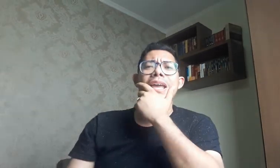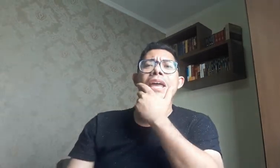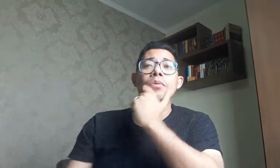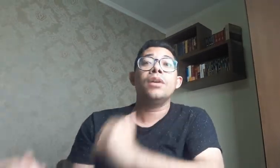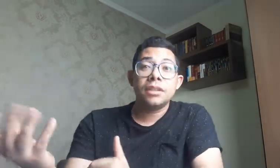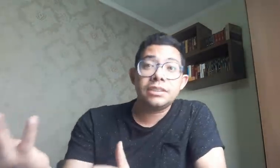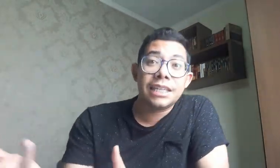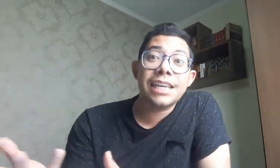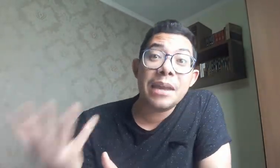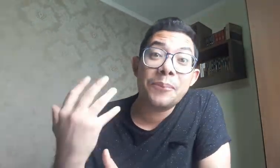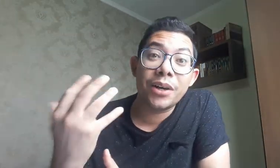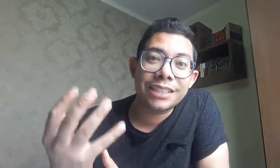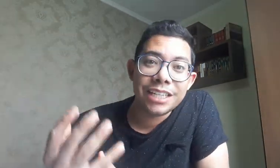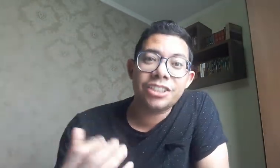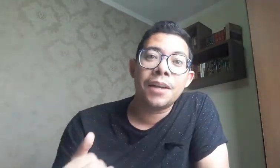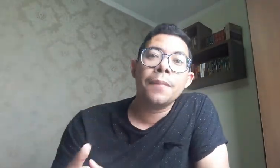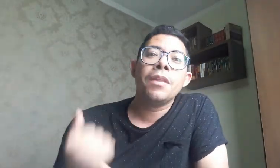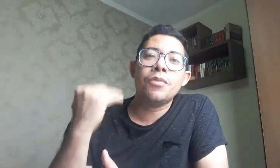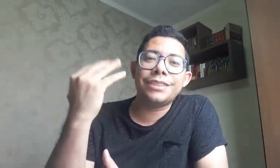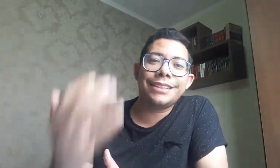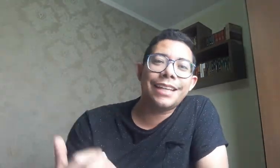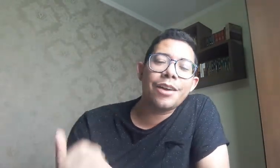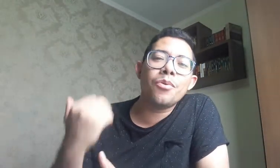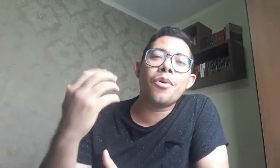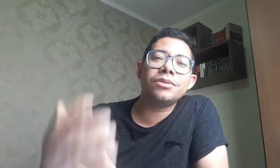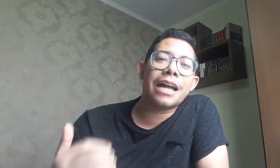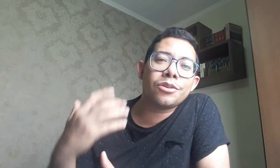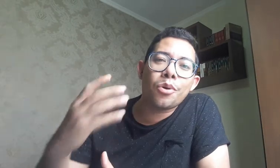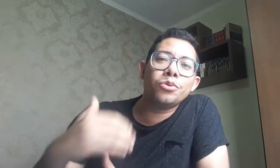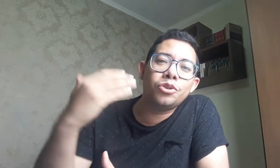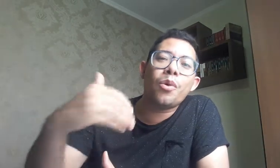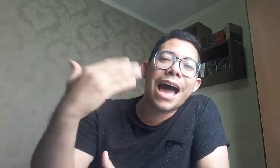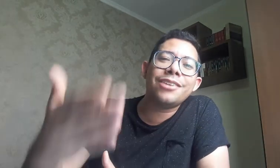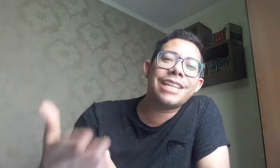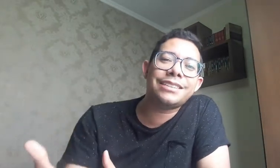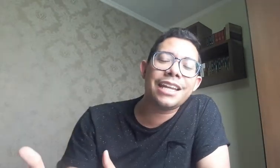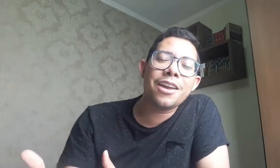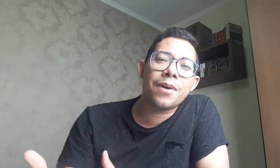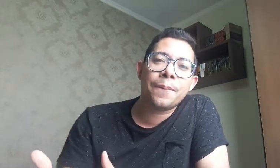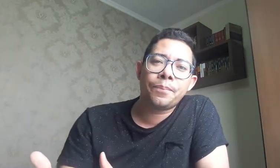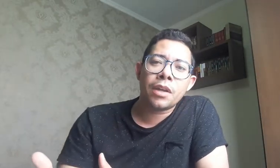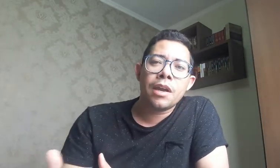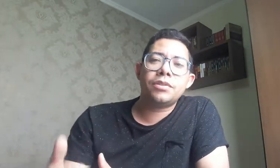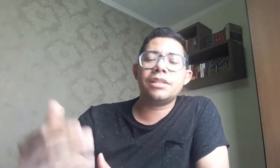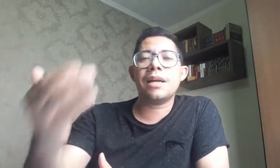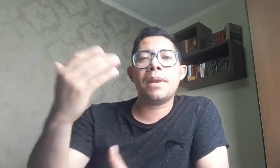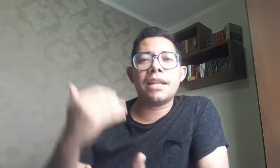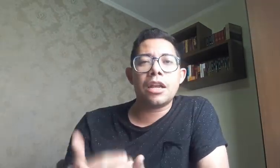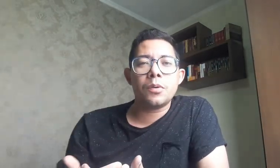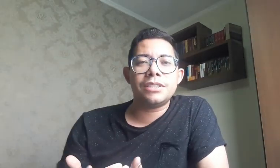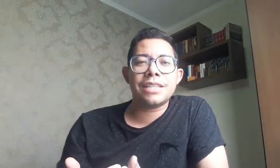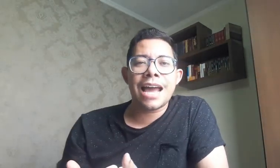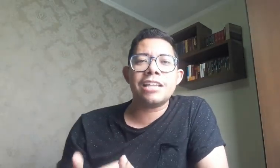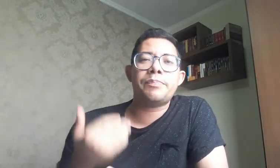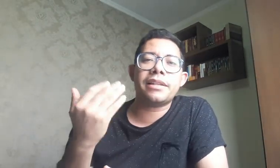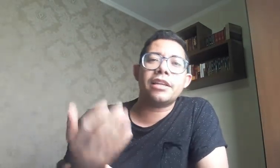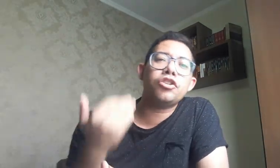sério? Sim, é importante você ter o contato com os usuários dessa língua. Você está aprendendo a língua de sinais para ter esse